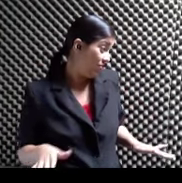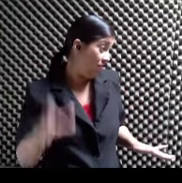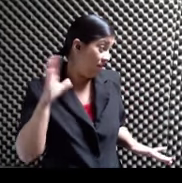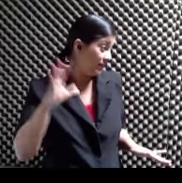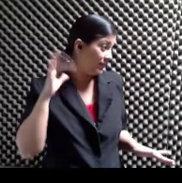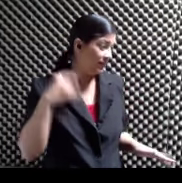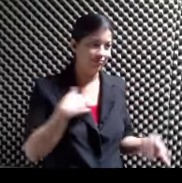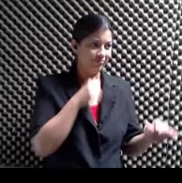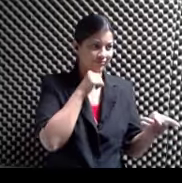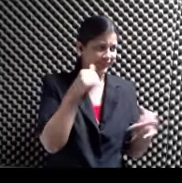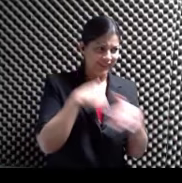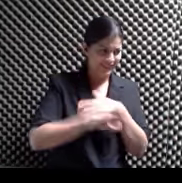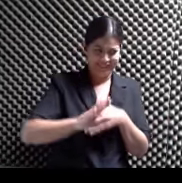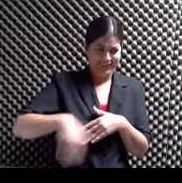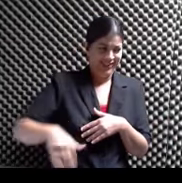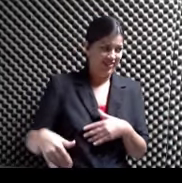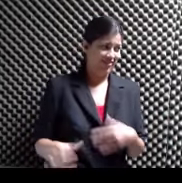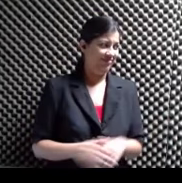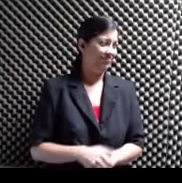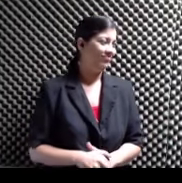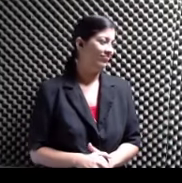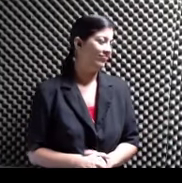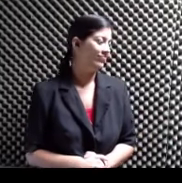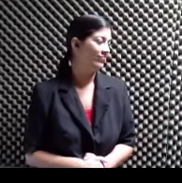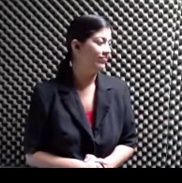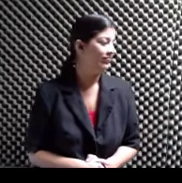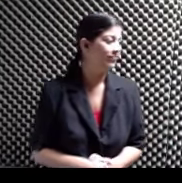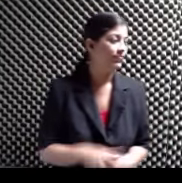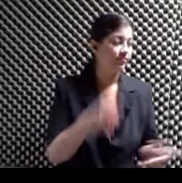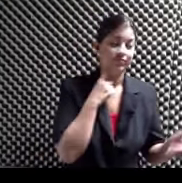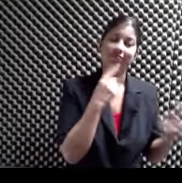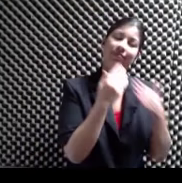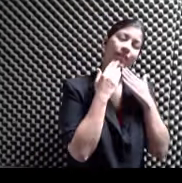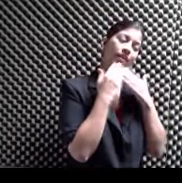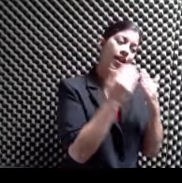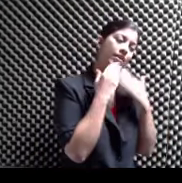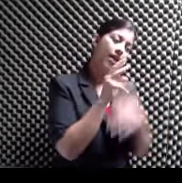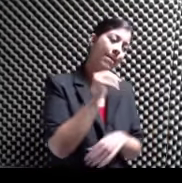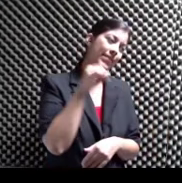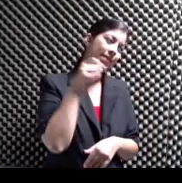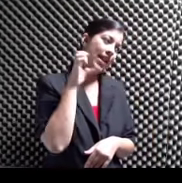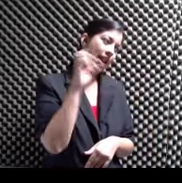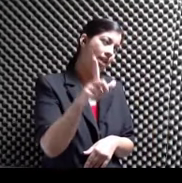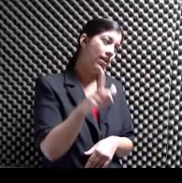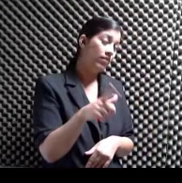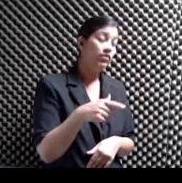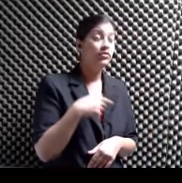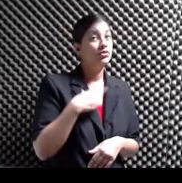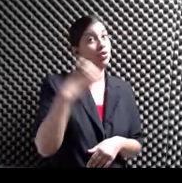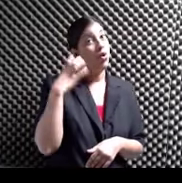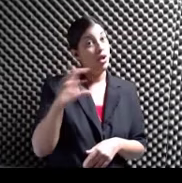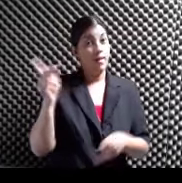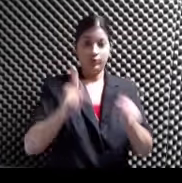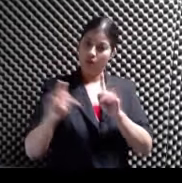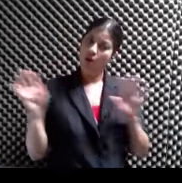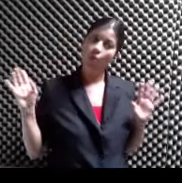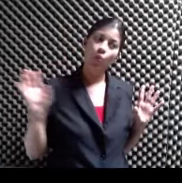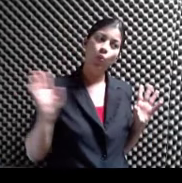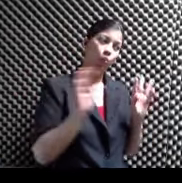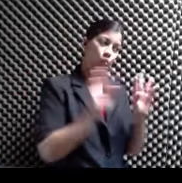crecido en el club Eso es así Pues te agradecemos muchísimo Miguel Y esperamos que la gente Se dé cita Y